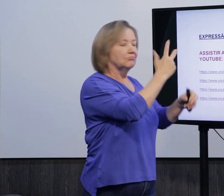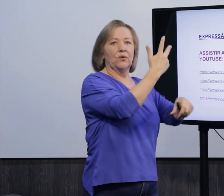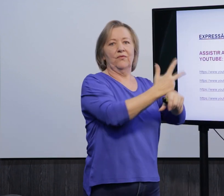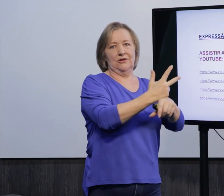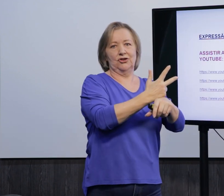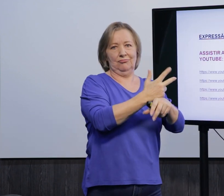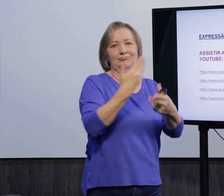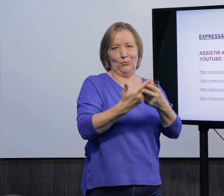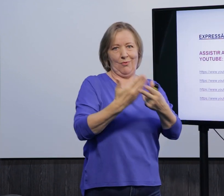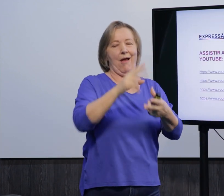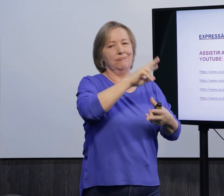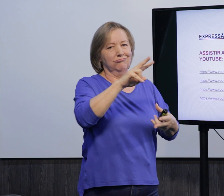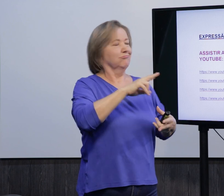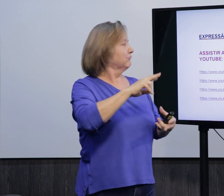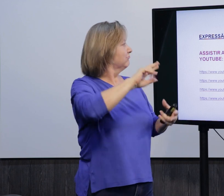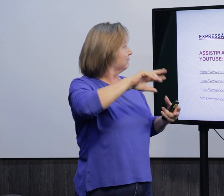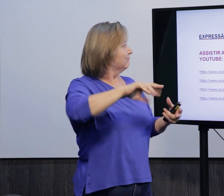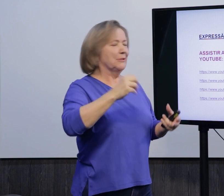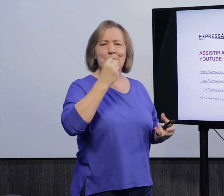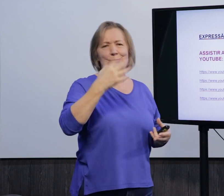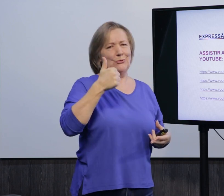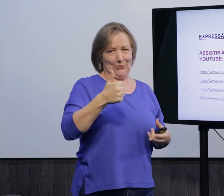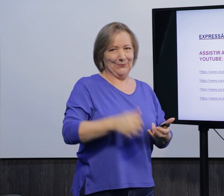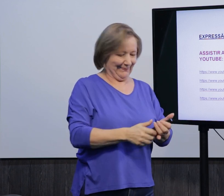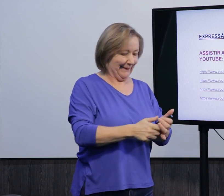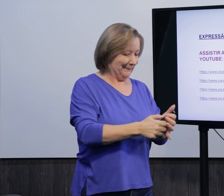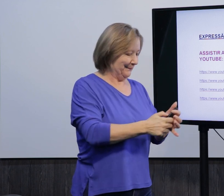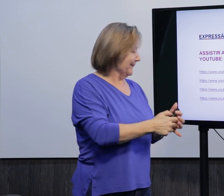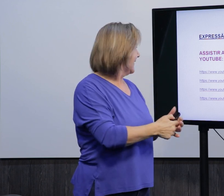Né, então eu organizei alguns vídeos pra que vocês assistam e treinem. Bem interessante.